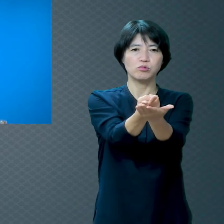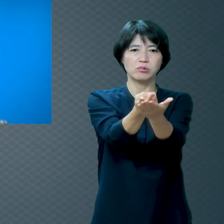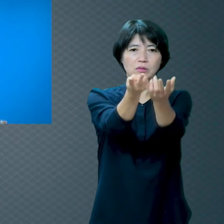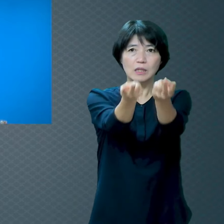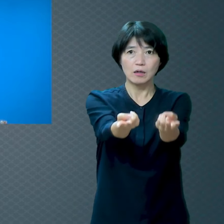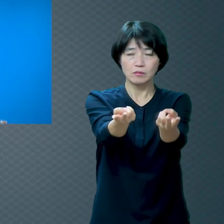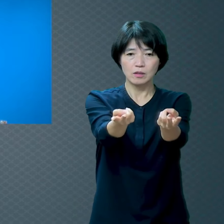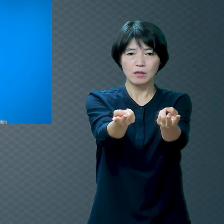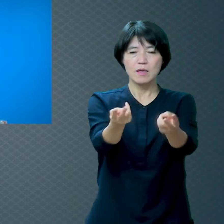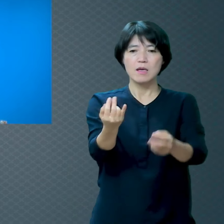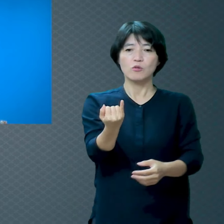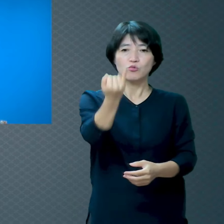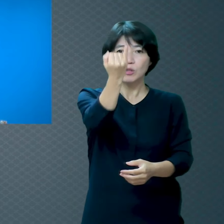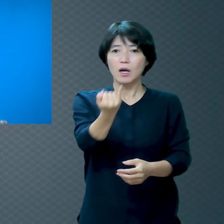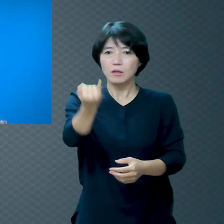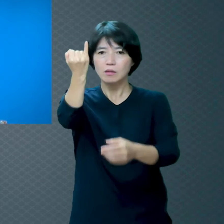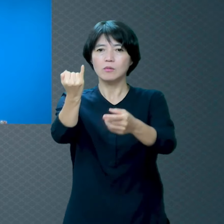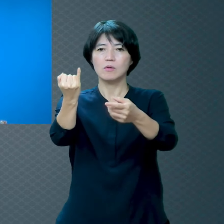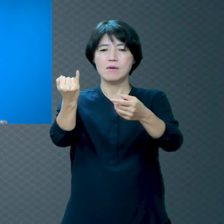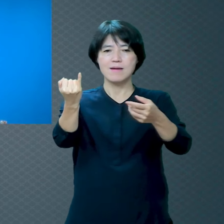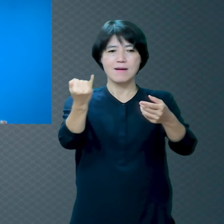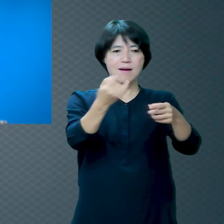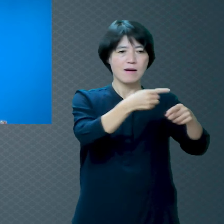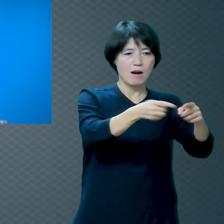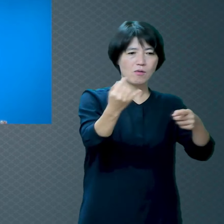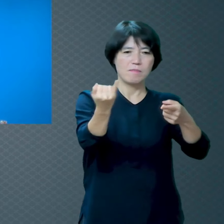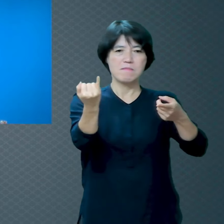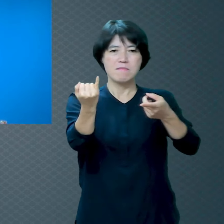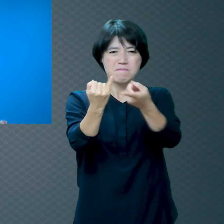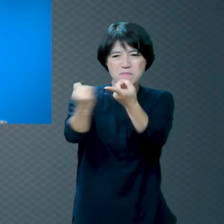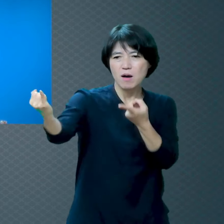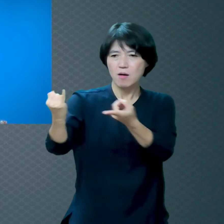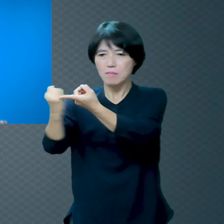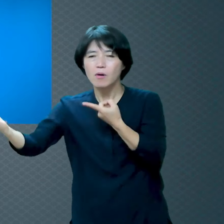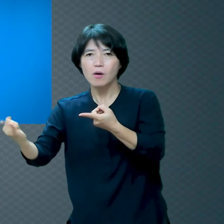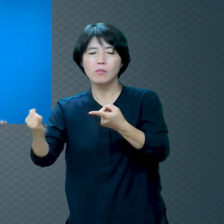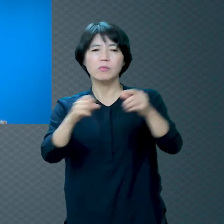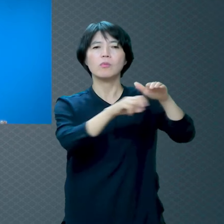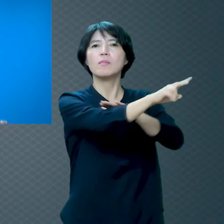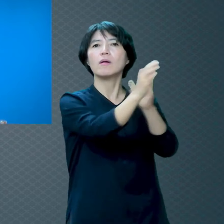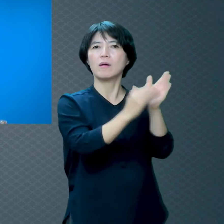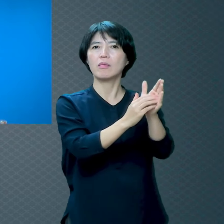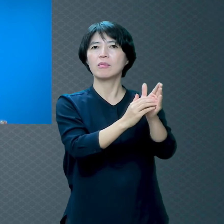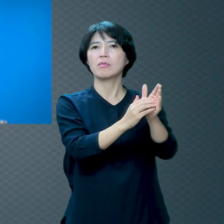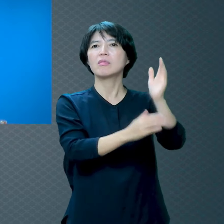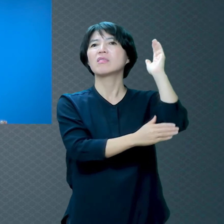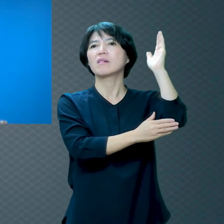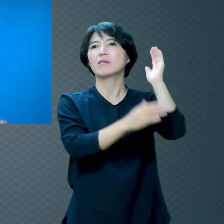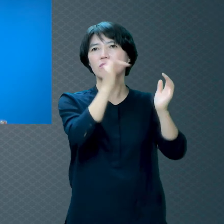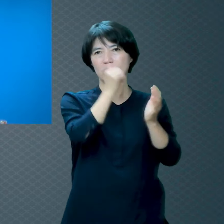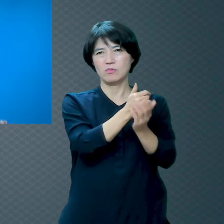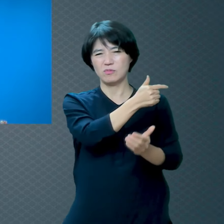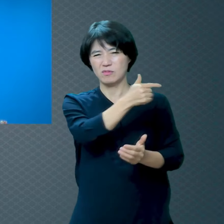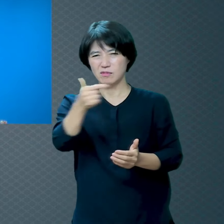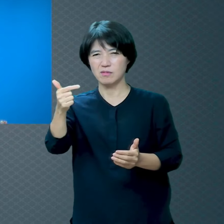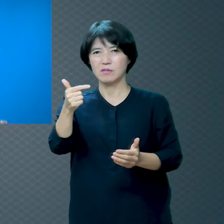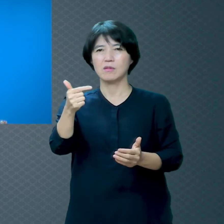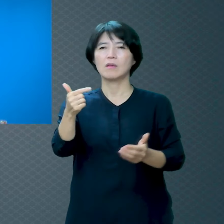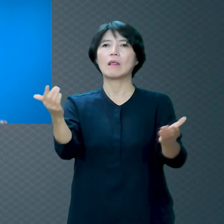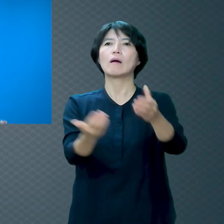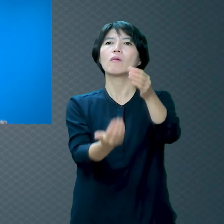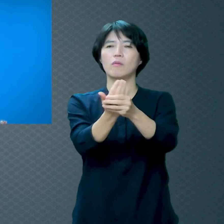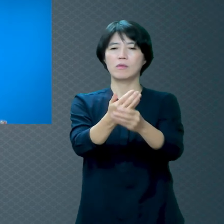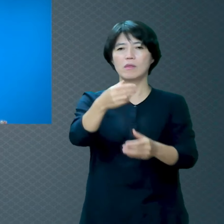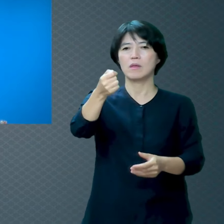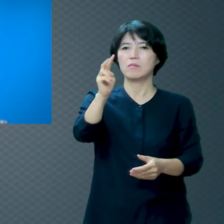휘두르고 도망을 갔잖아요 그 뉴스 들으셨습니까? 굉장히 크게 뉴스에 나왔던 사건입니다 수년 전에